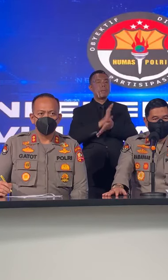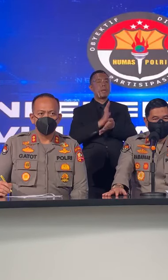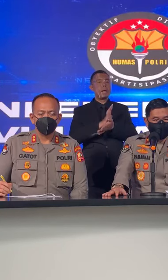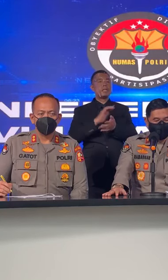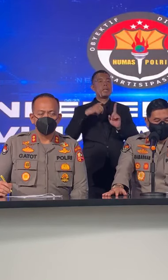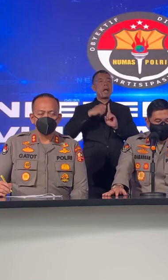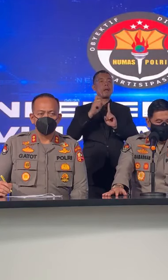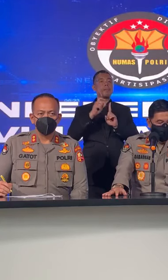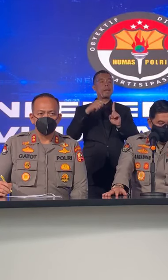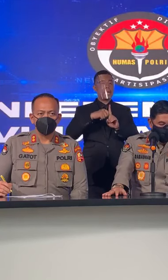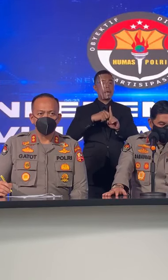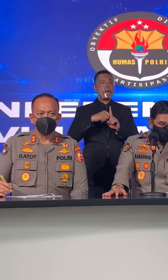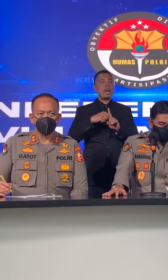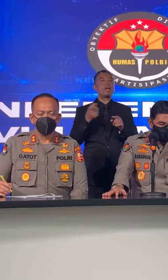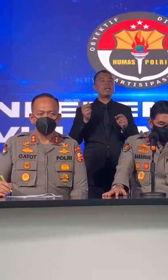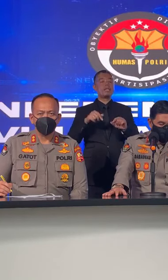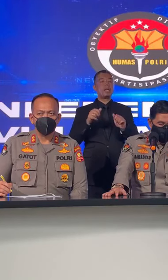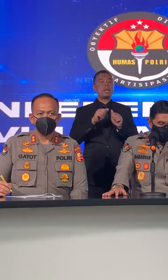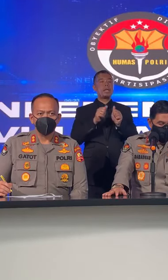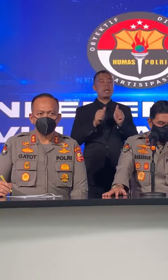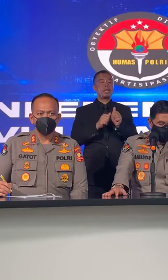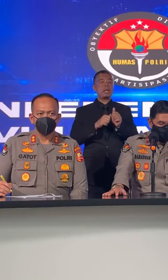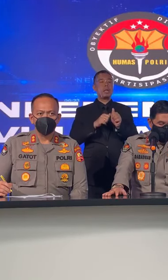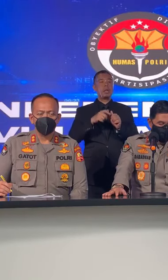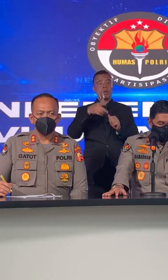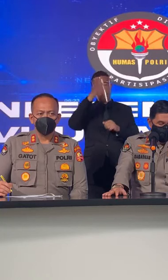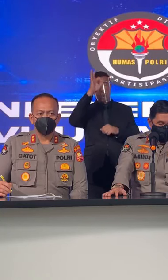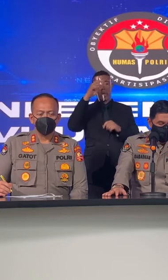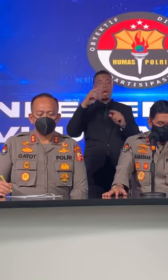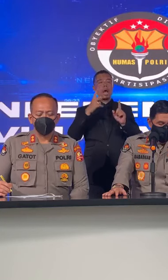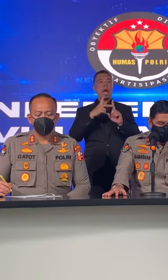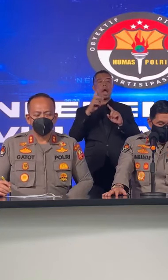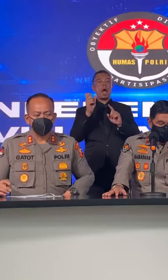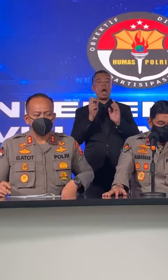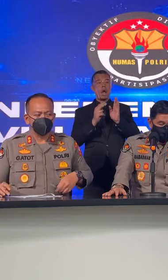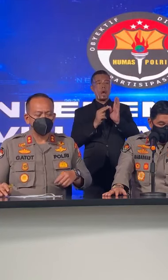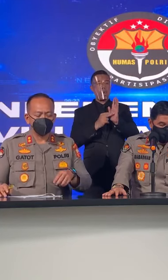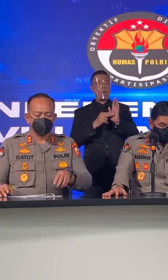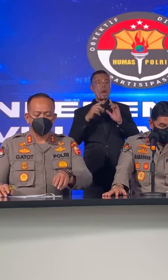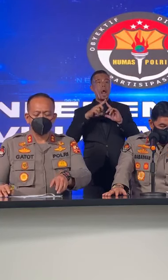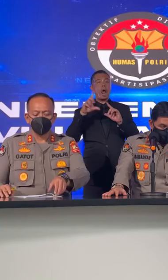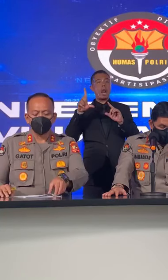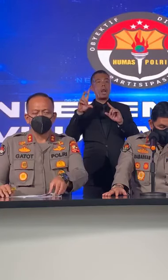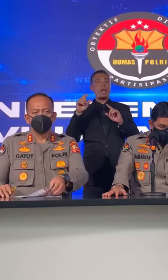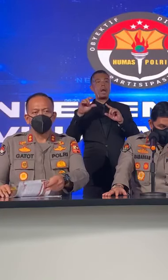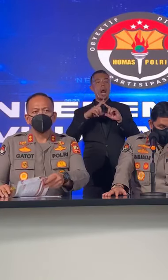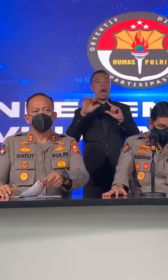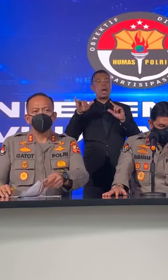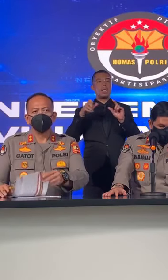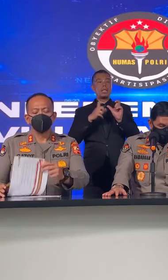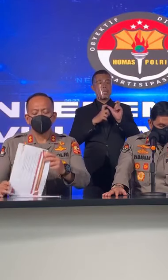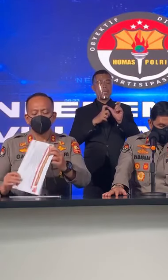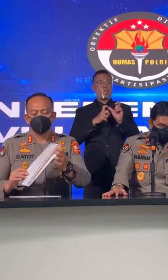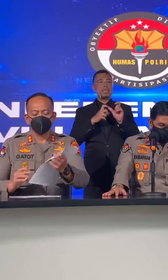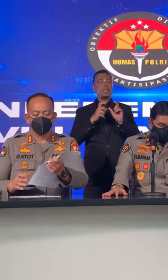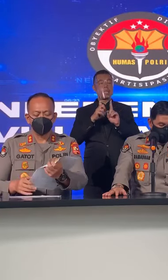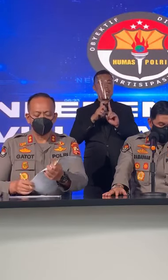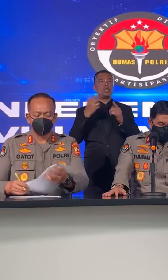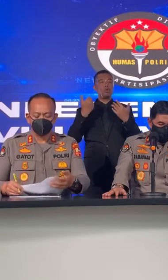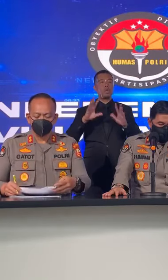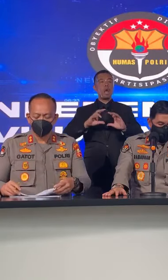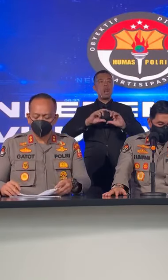KPK Yang Saat ini Menjadi ASN Polri Yang Bernama Harun Al-Rashid Kan Diketahui Lolos Calon Seleksi